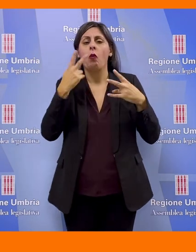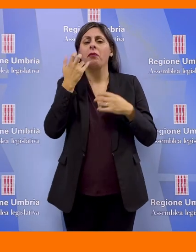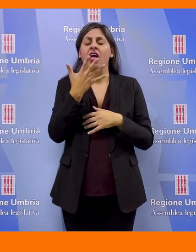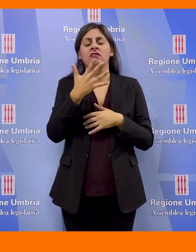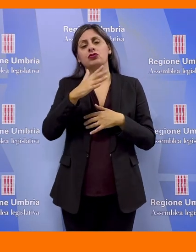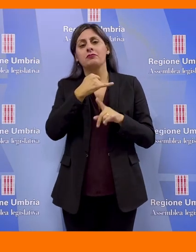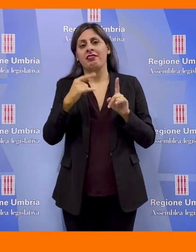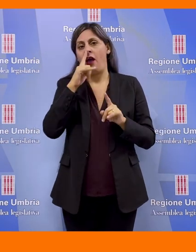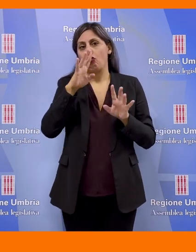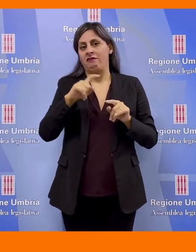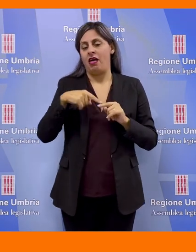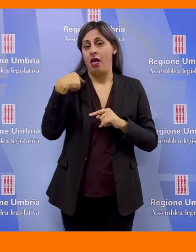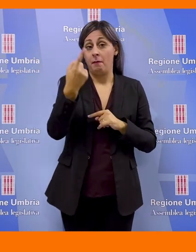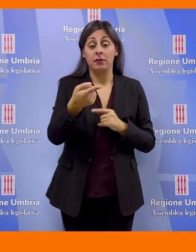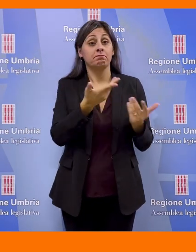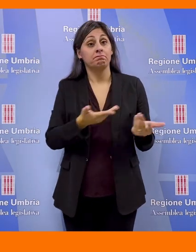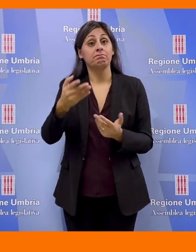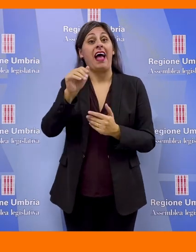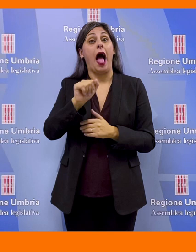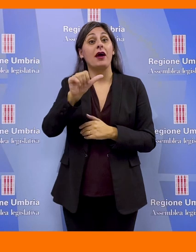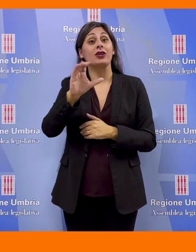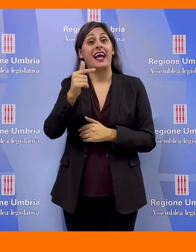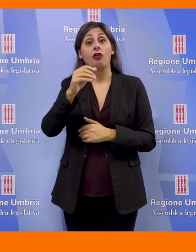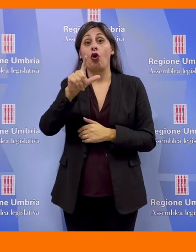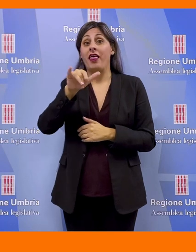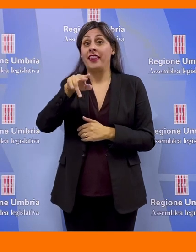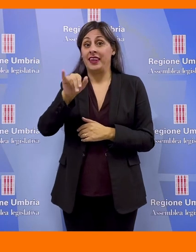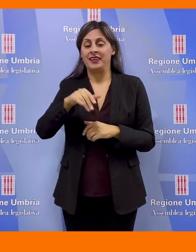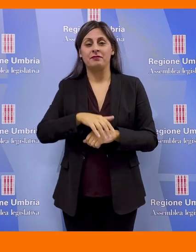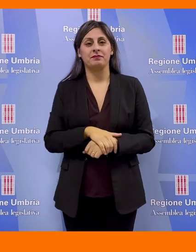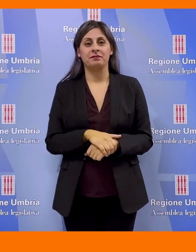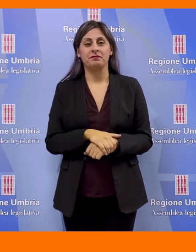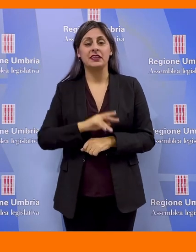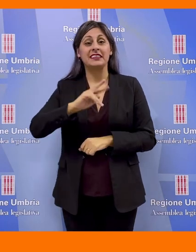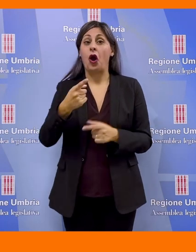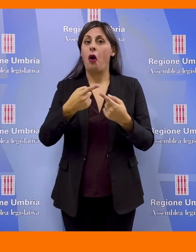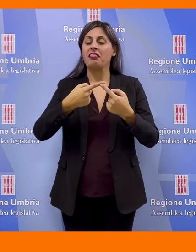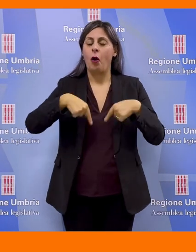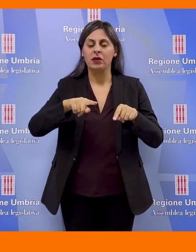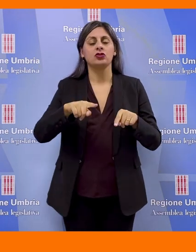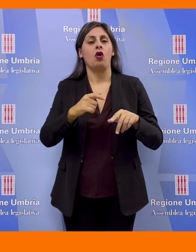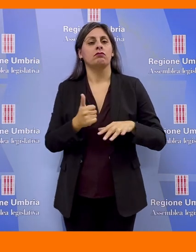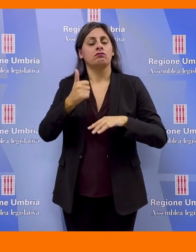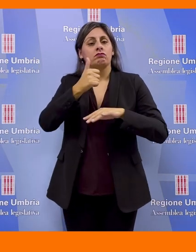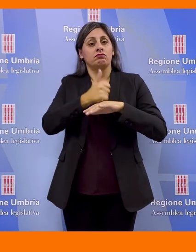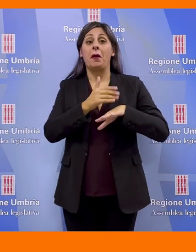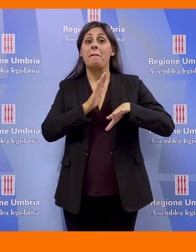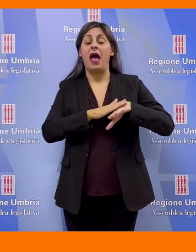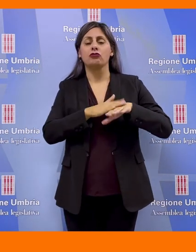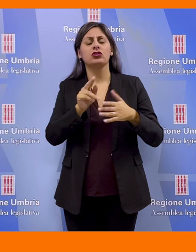invece è previsto a metà novembre. Il servizio di Alberto Scattolini. La seconda commissione, presieduta da